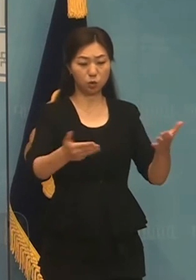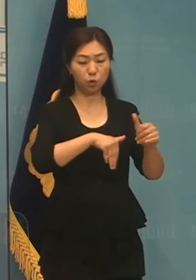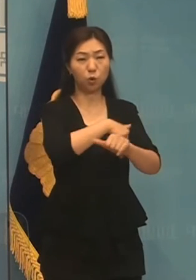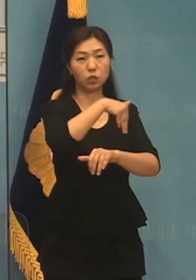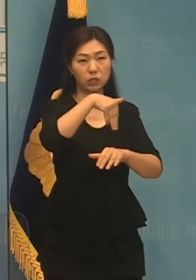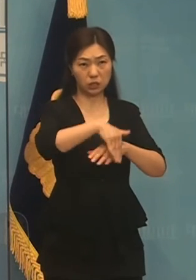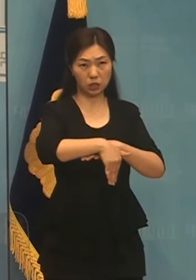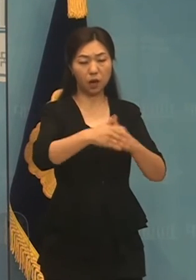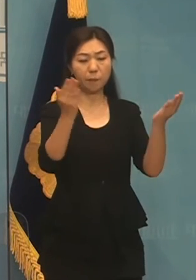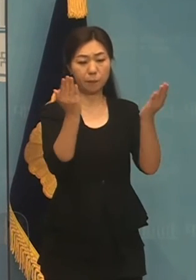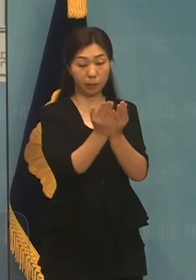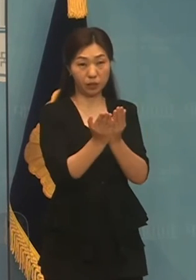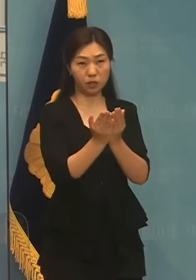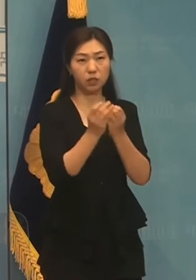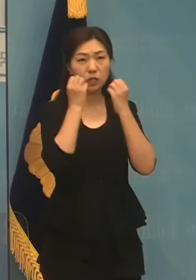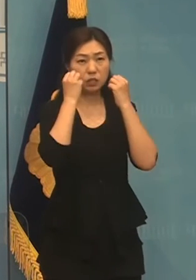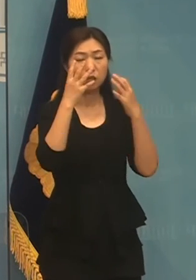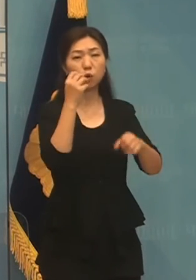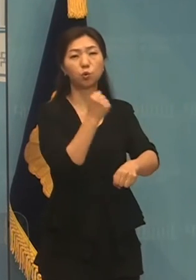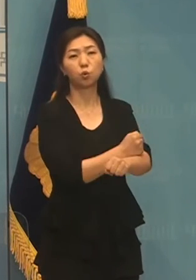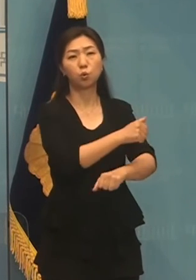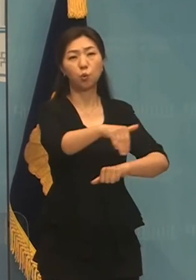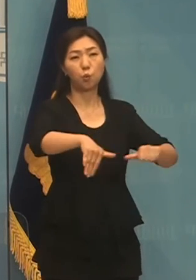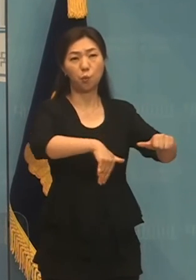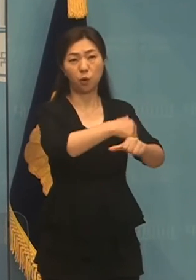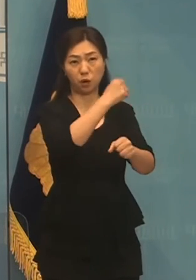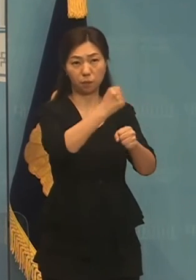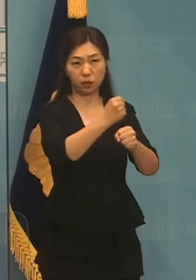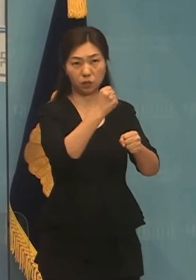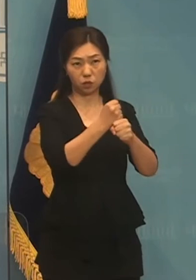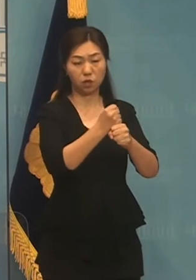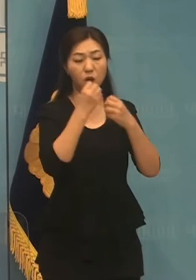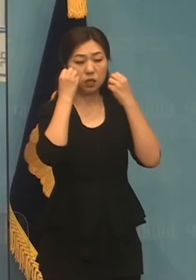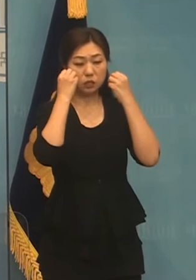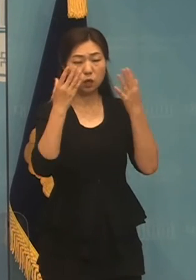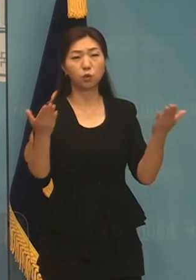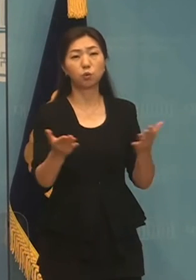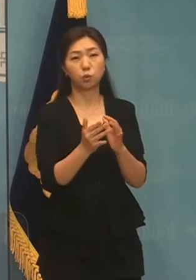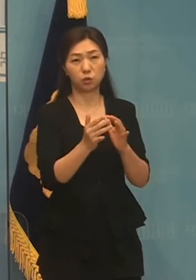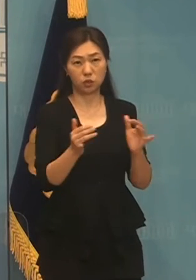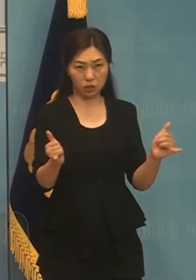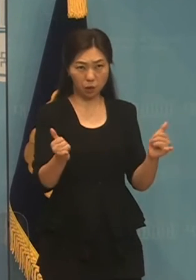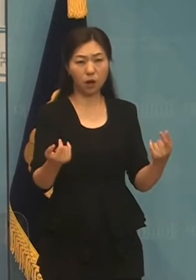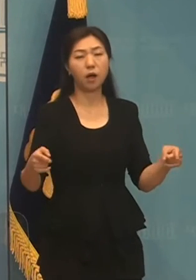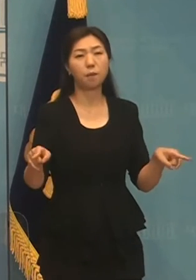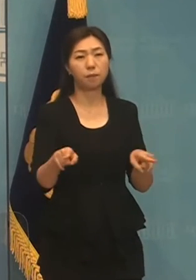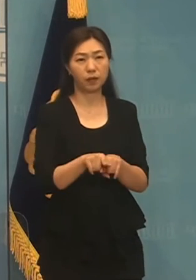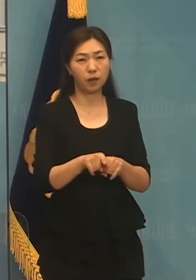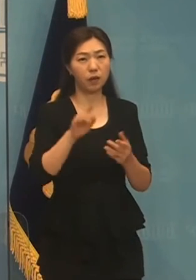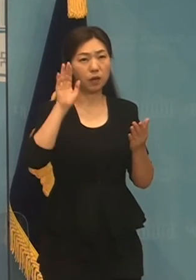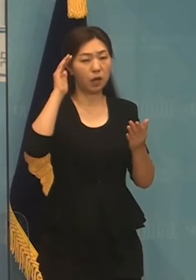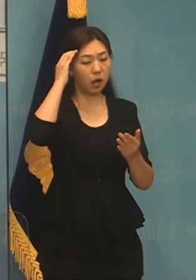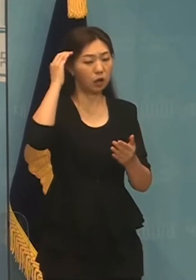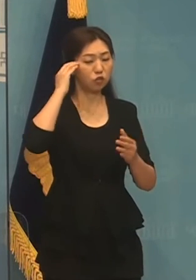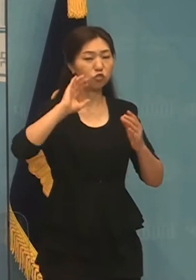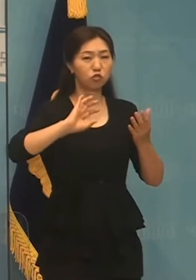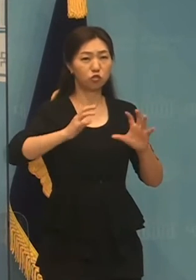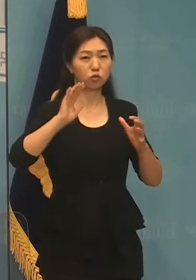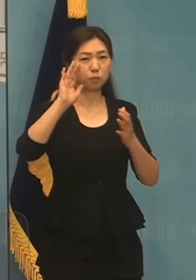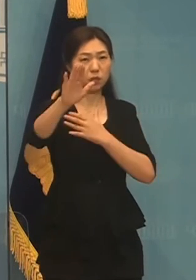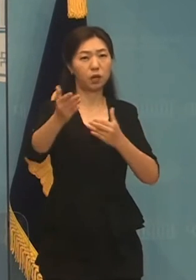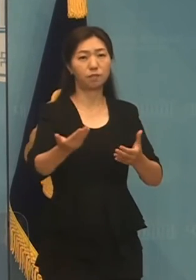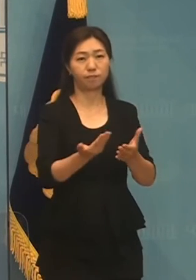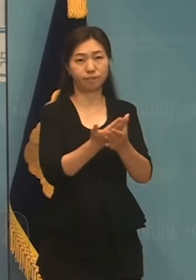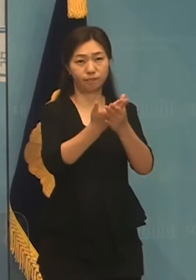새로운 노동 환경을 구축해서 신세대 노동자들과 대한민국의 미래를 응원하겠습니다. 대단히